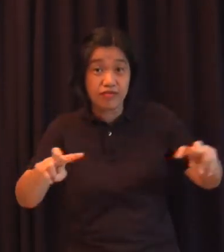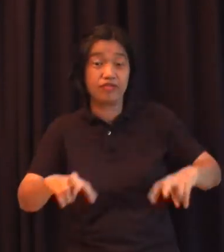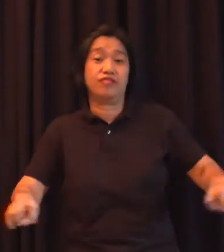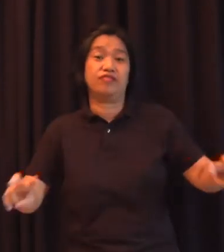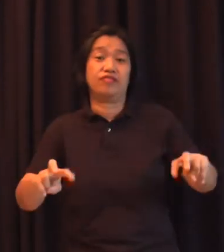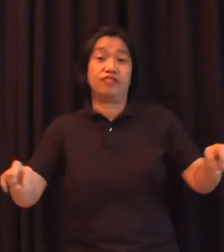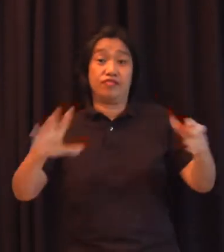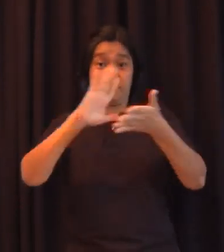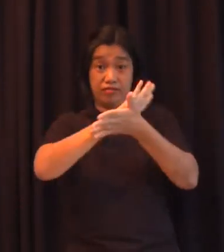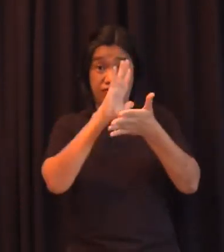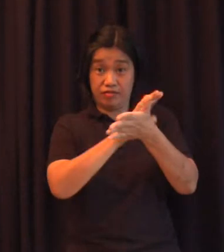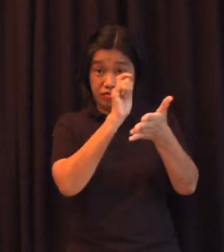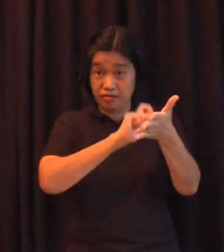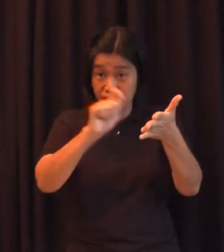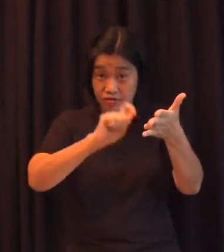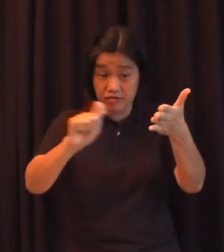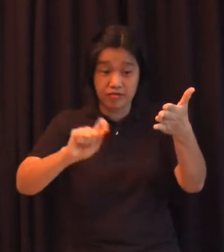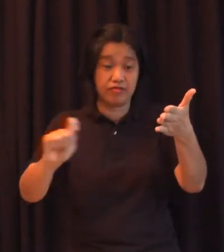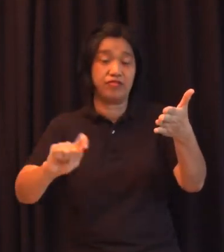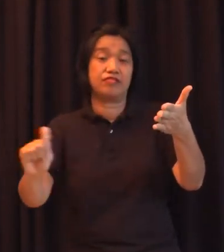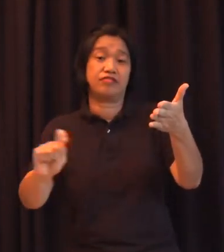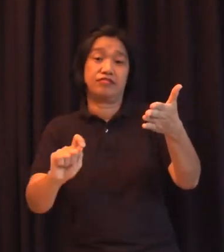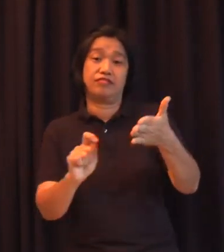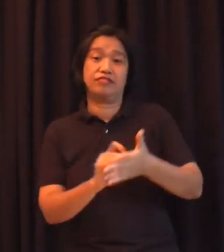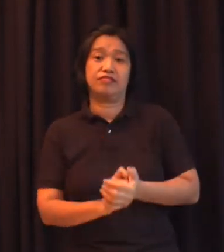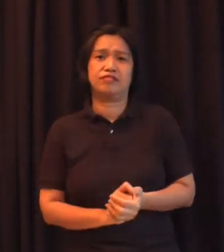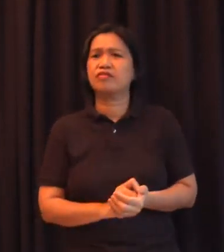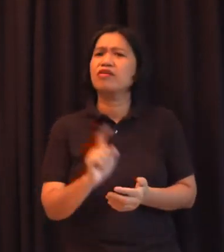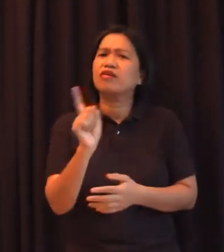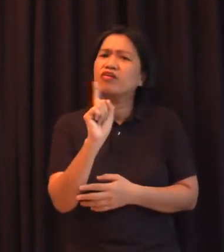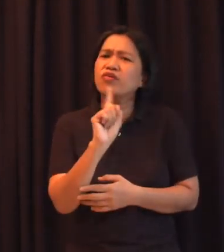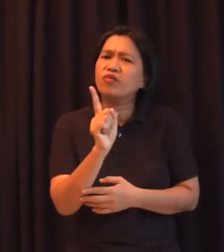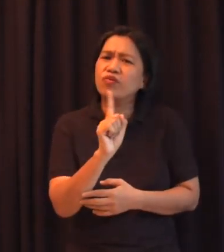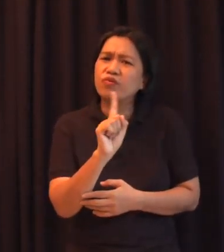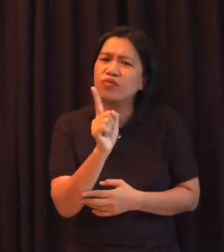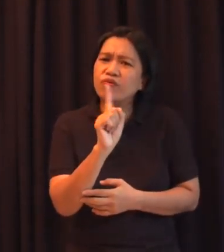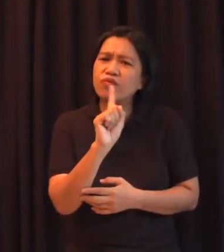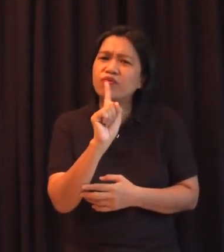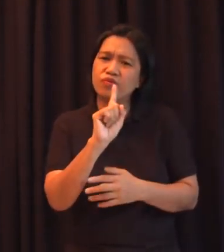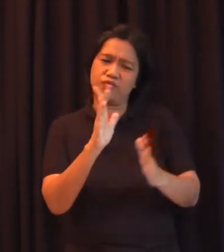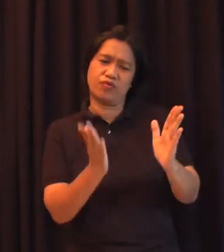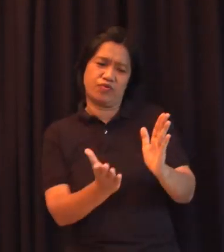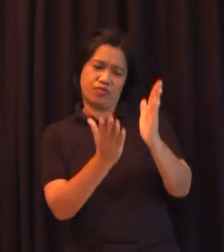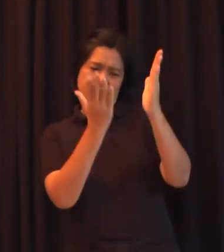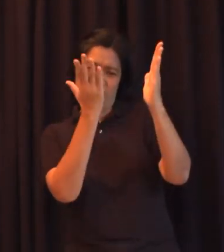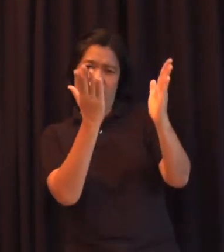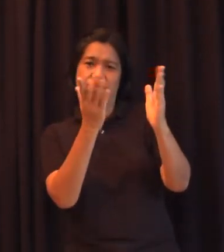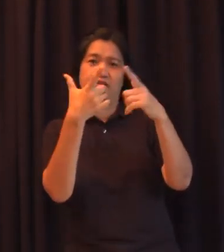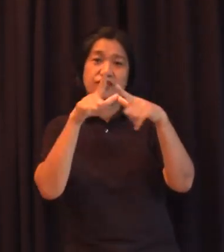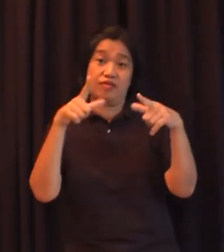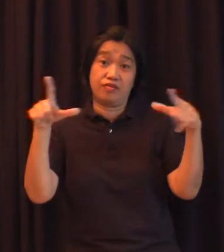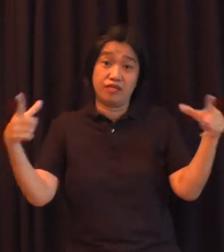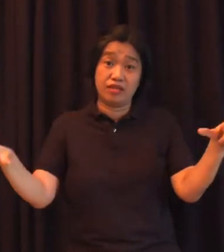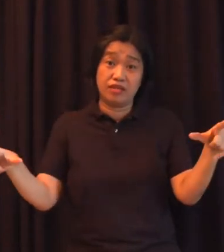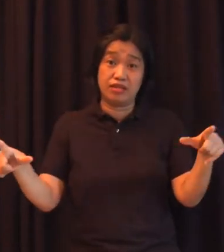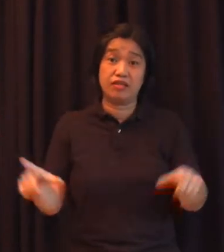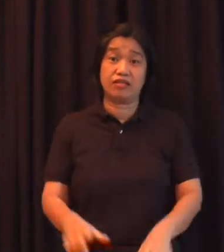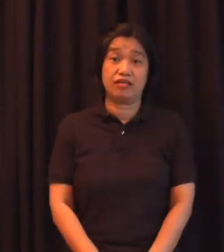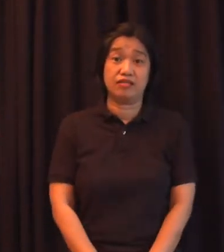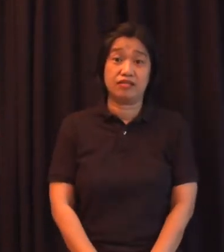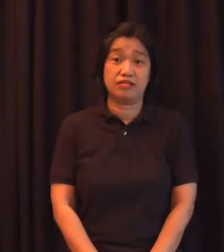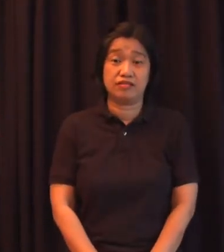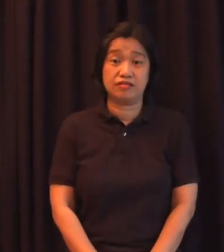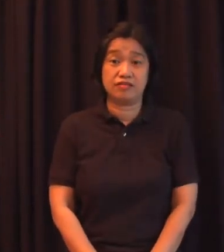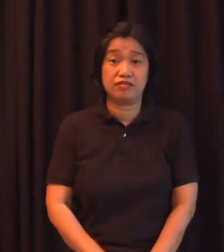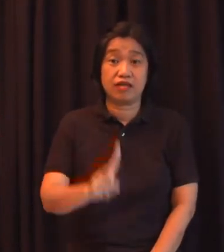dokumento. Ano ba yung itsura? Ano ba yung anyo ng wika na ito? At isa pa palang